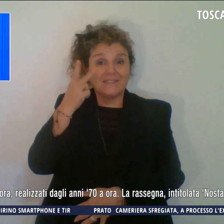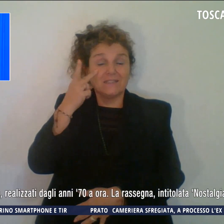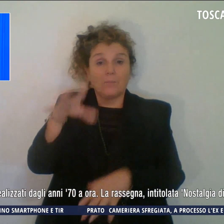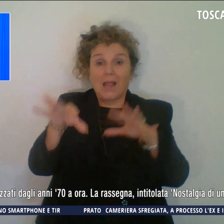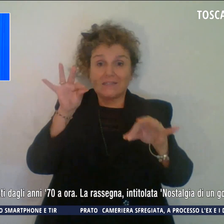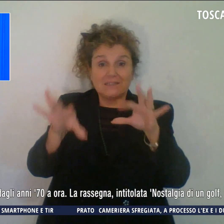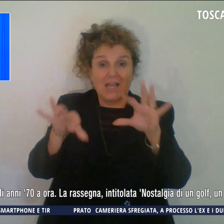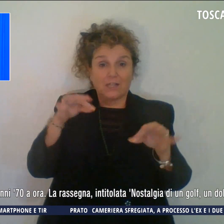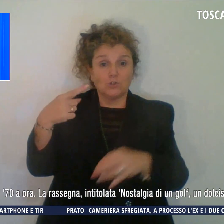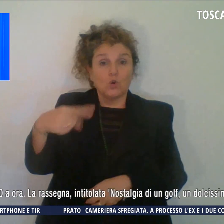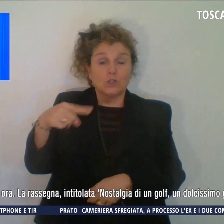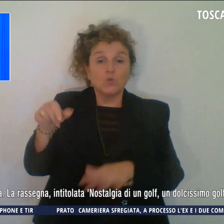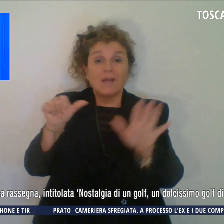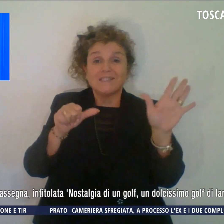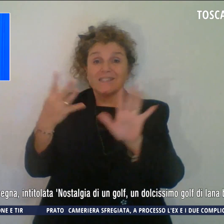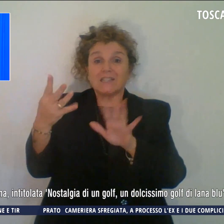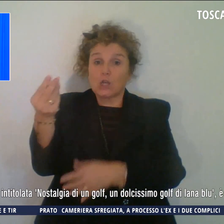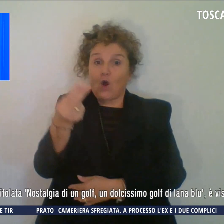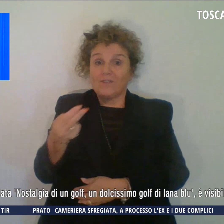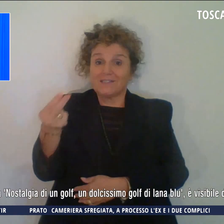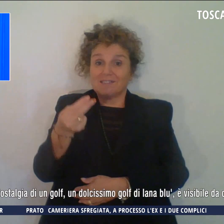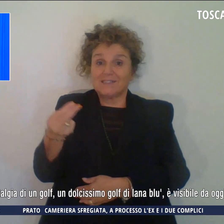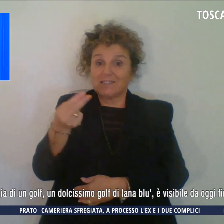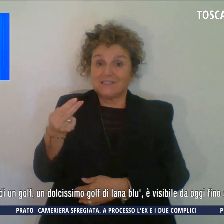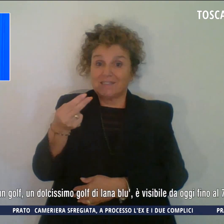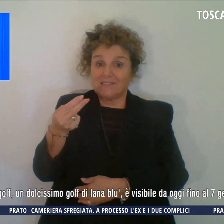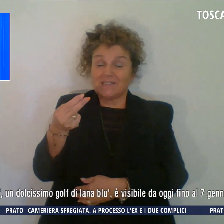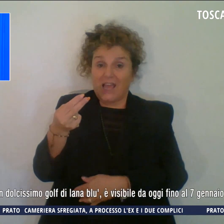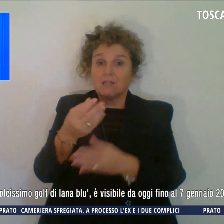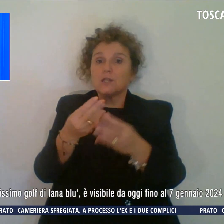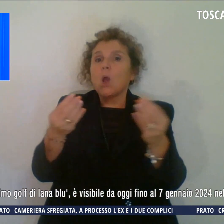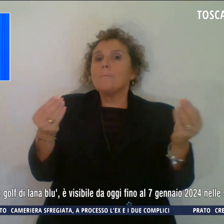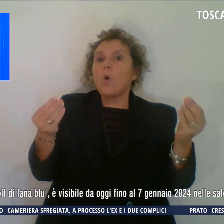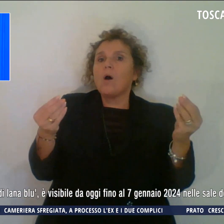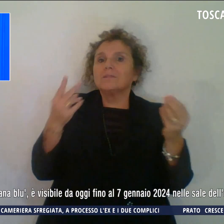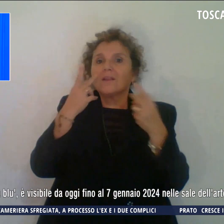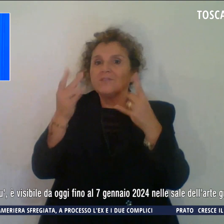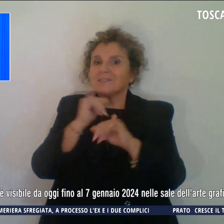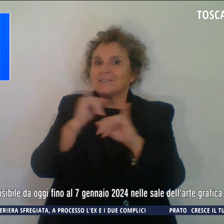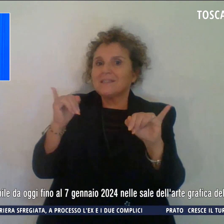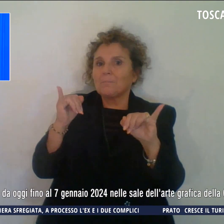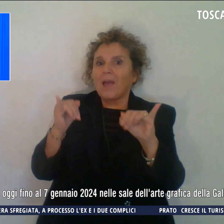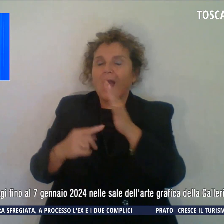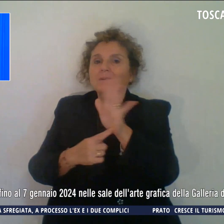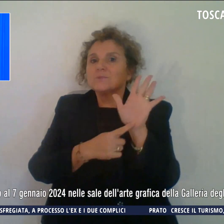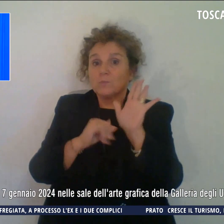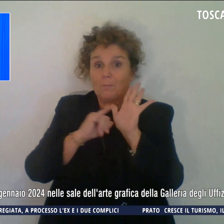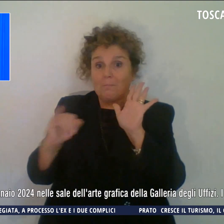suoi 69 disegni, tra i quali molti inediti mai esposti finora,